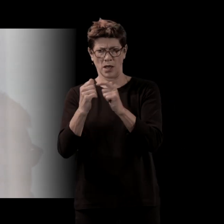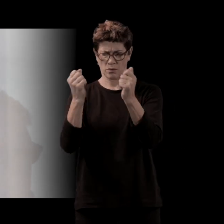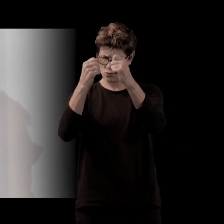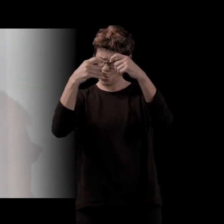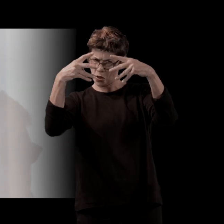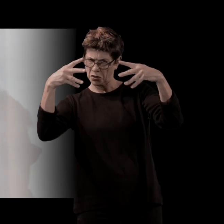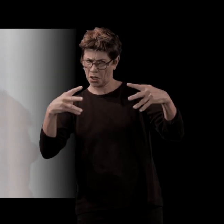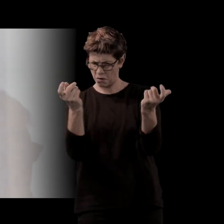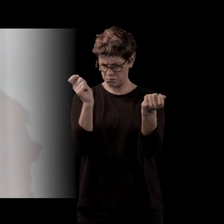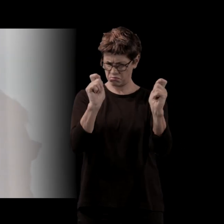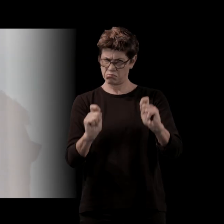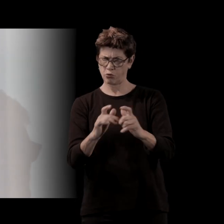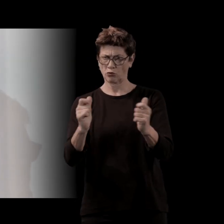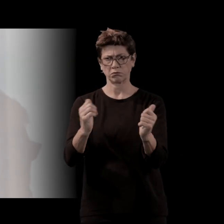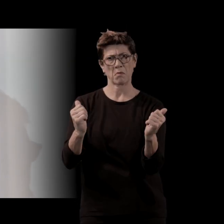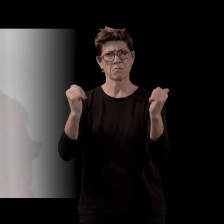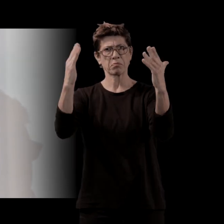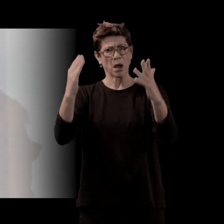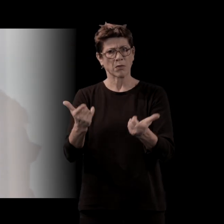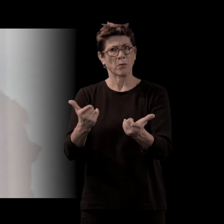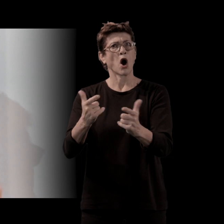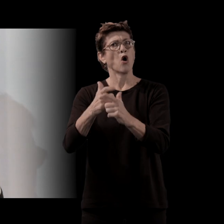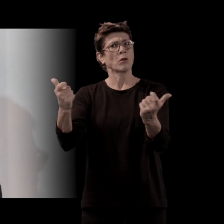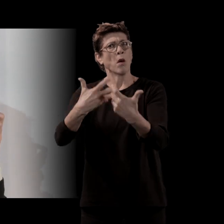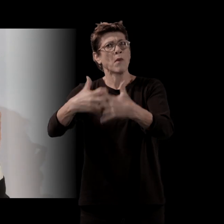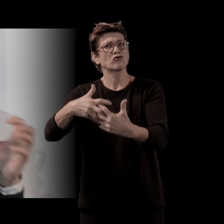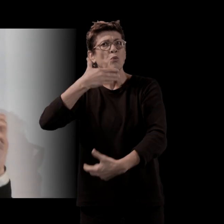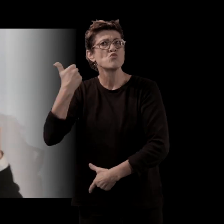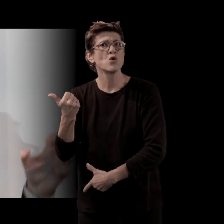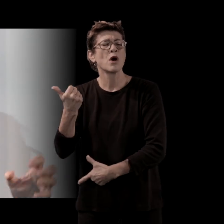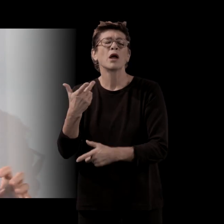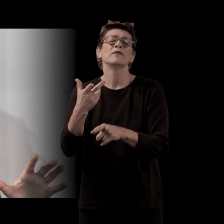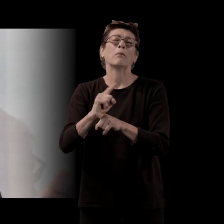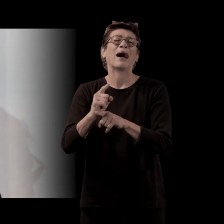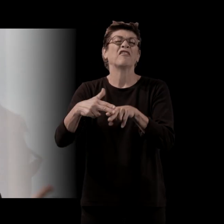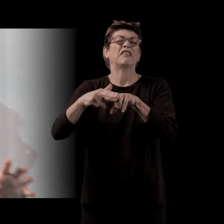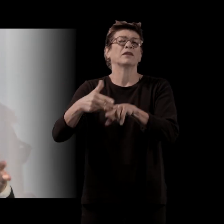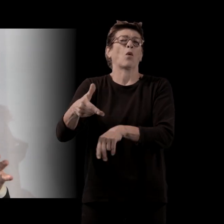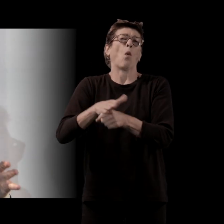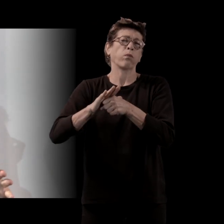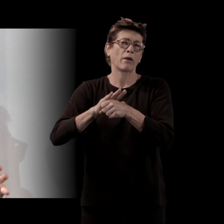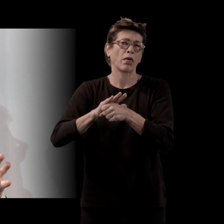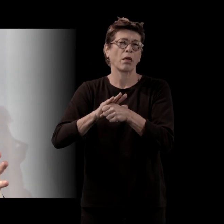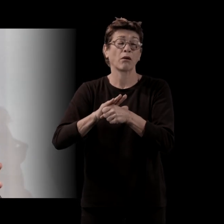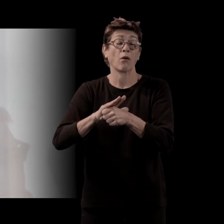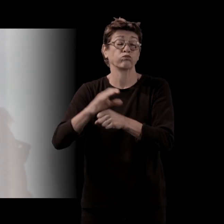des économies qui sont faites et ça marche mieux. Donc, ce n pas vide totalement. Et ce n pas si